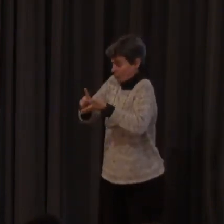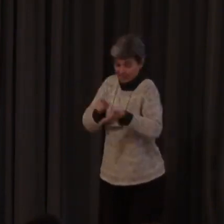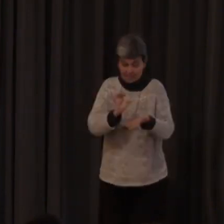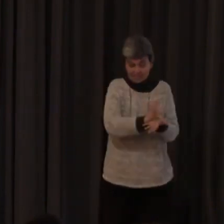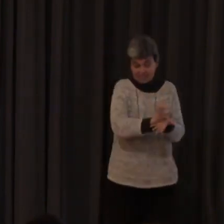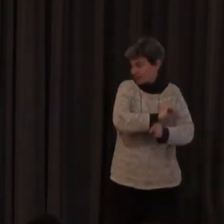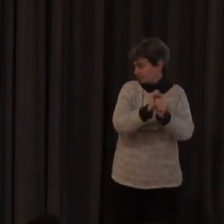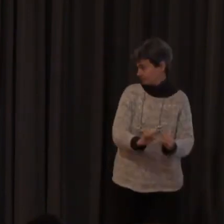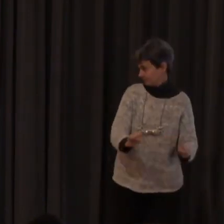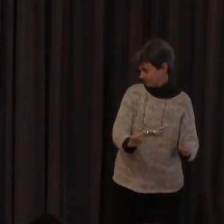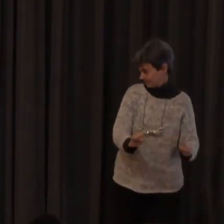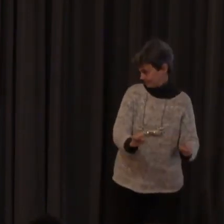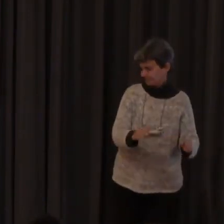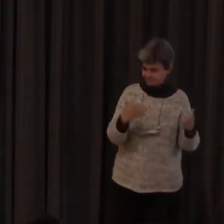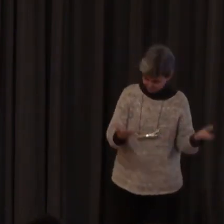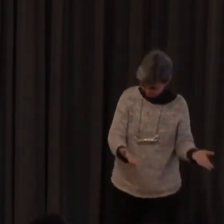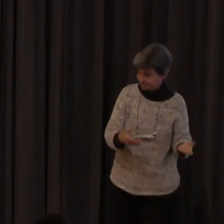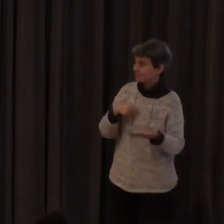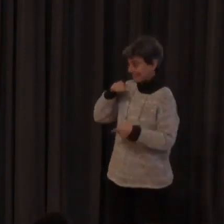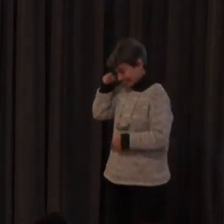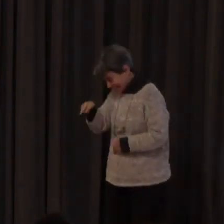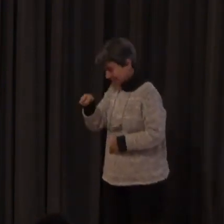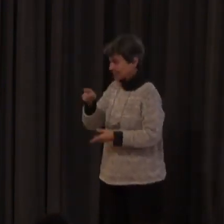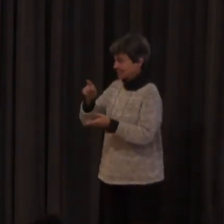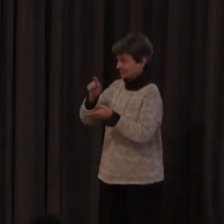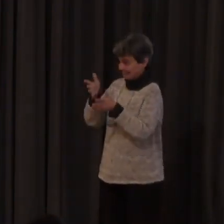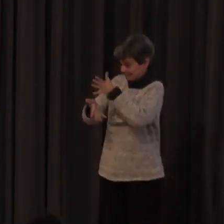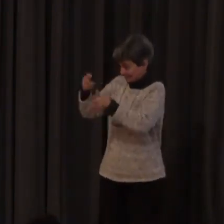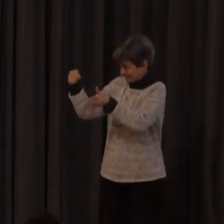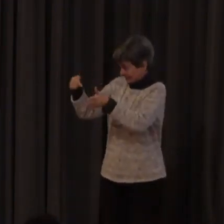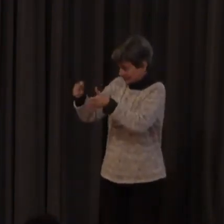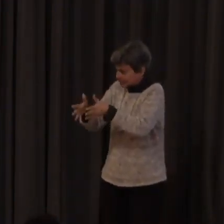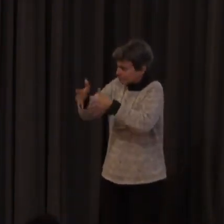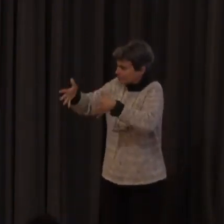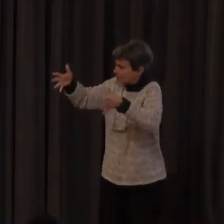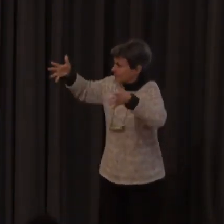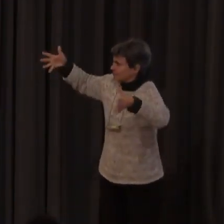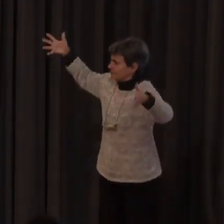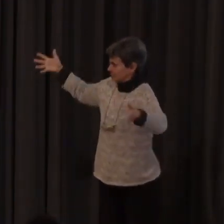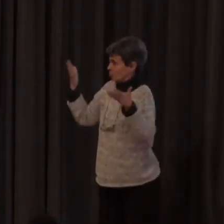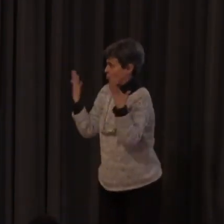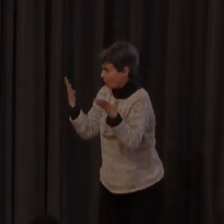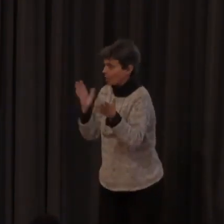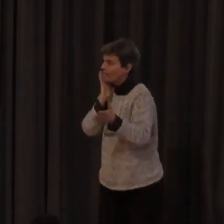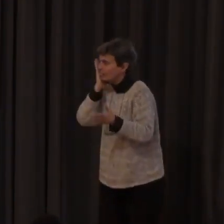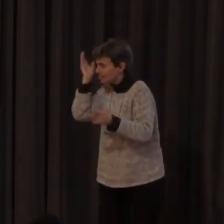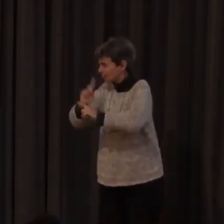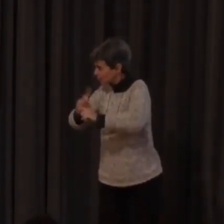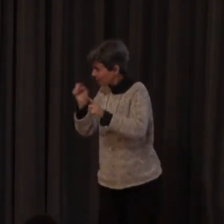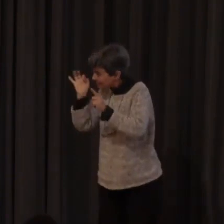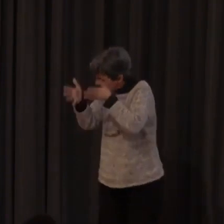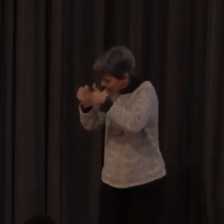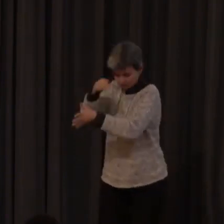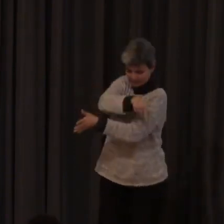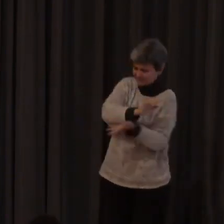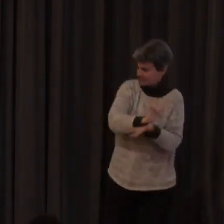conocimiento de la lengua de signos es decir obviamente si no conoces la lengua de signos no vas a adquirir el SEA pero ¿cómo se amplía el conocimiento de la